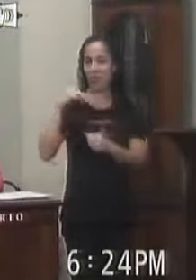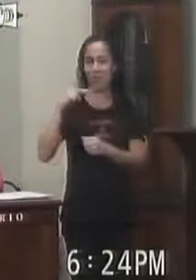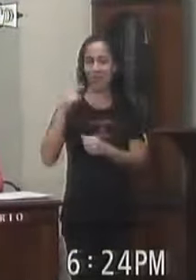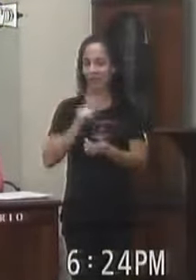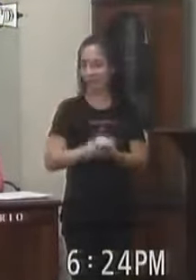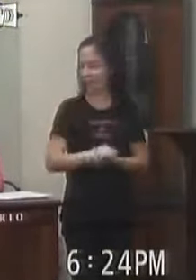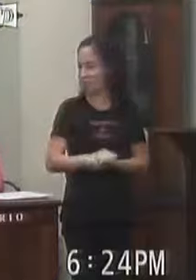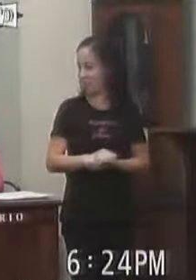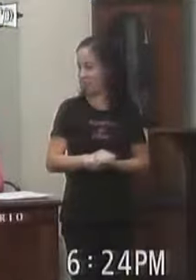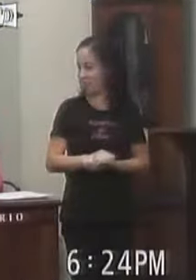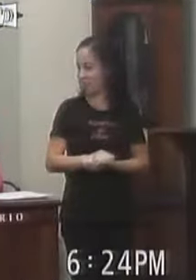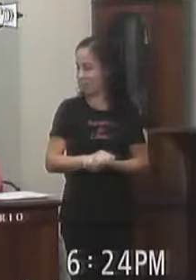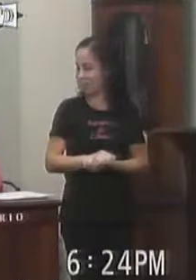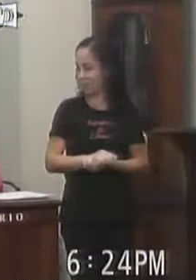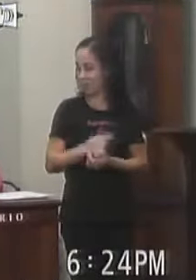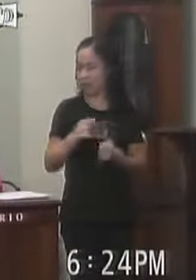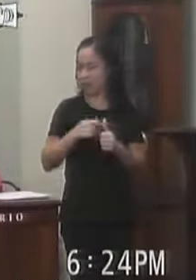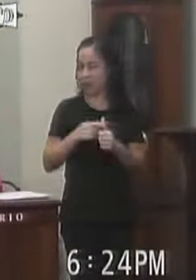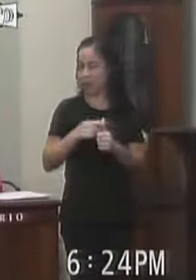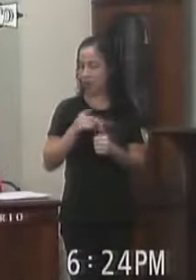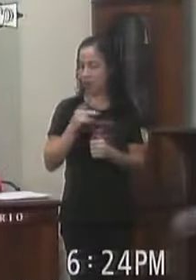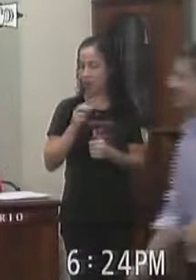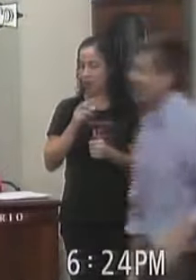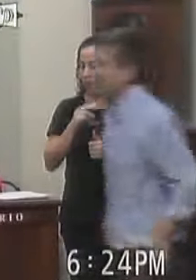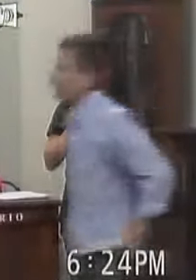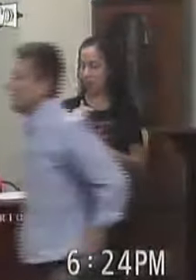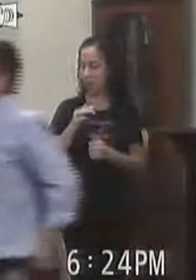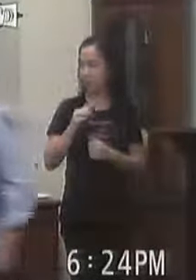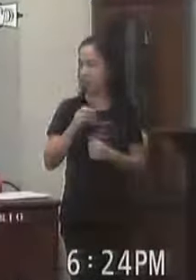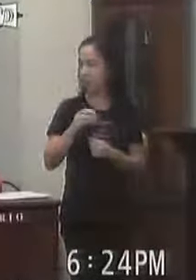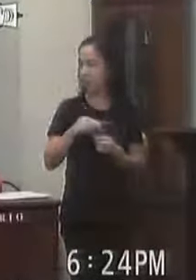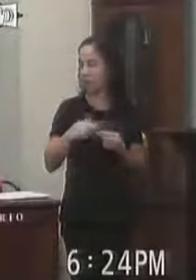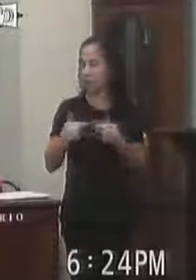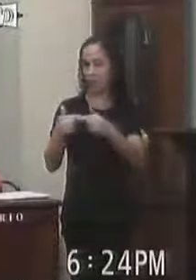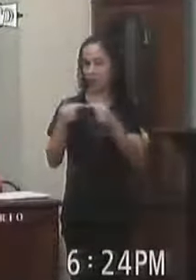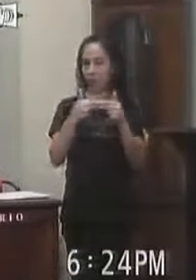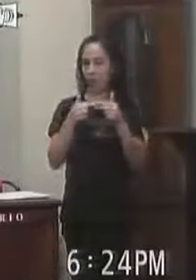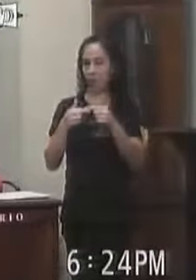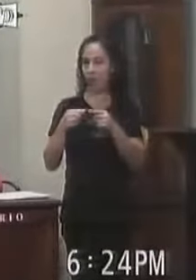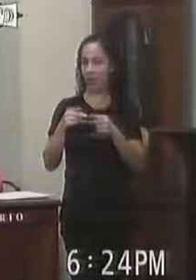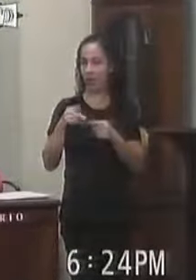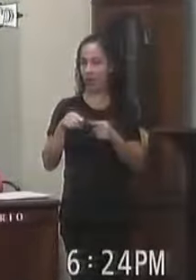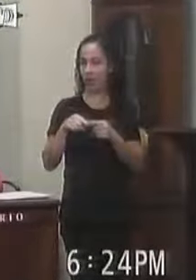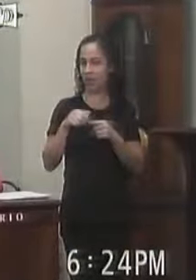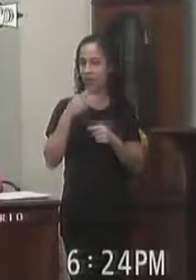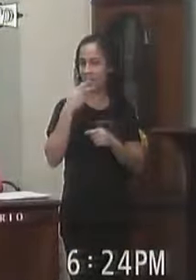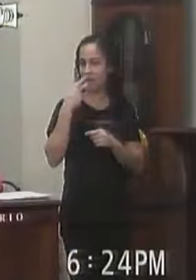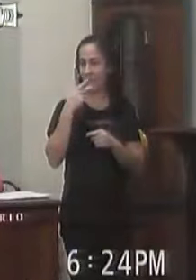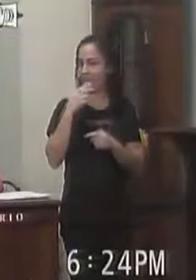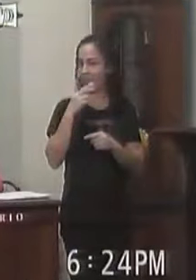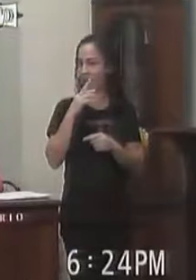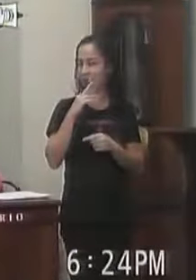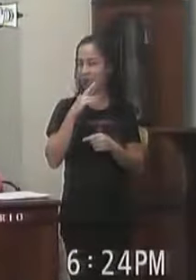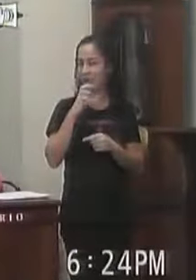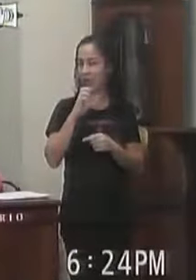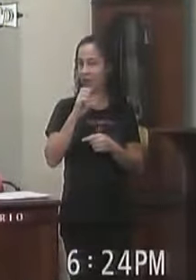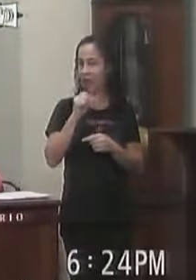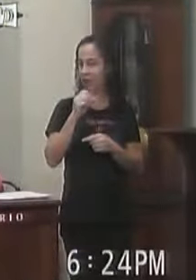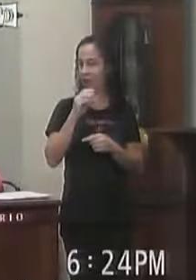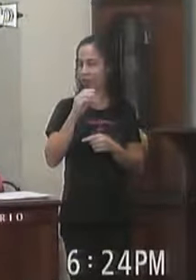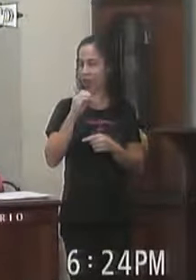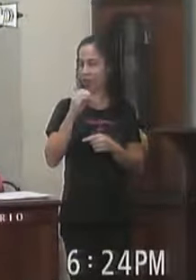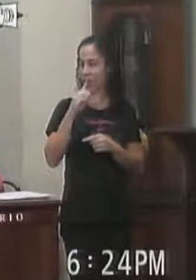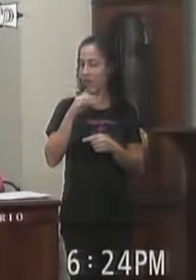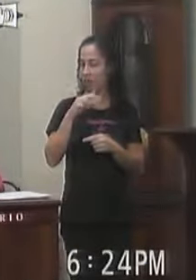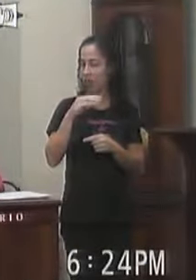Presidente Acho que o primeiro parágrafo Ele não está De acordo Porque fala que A resolução É da vereadora Fabiane Na realidade A